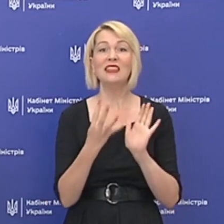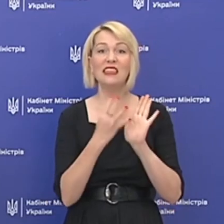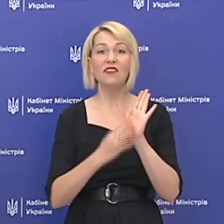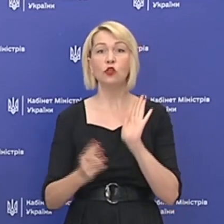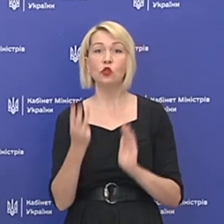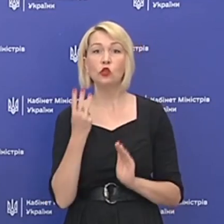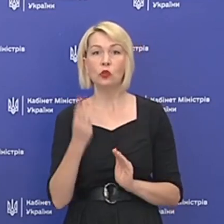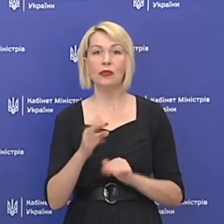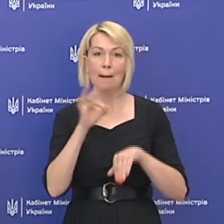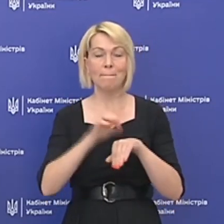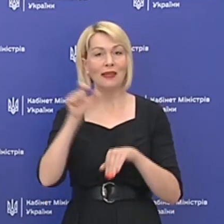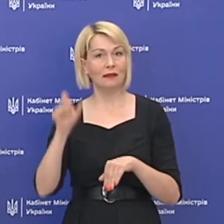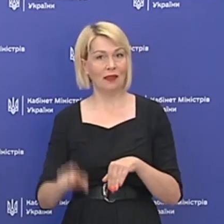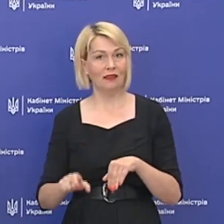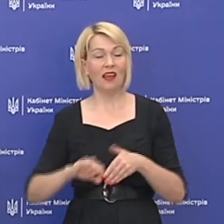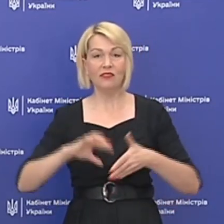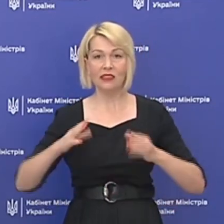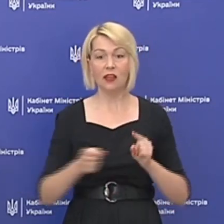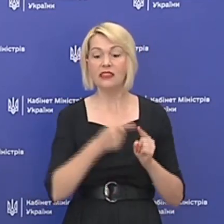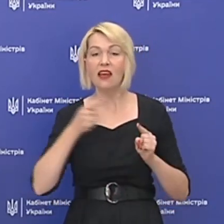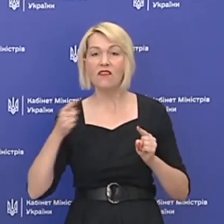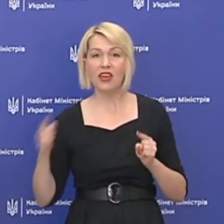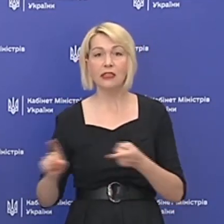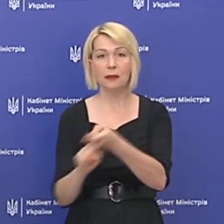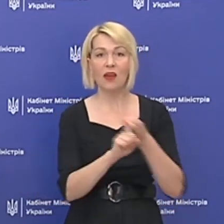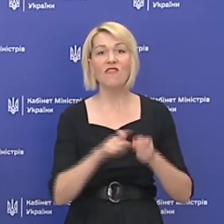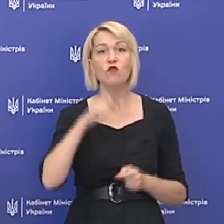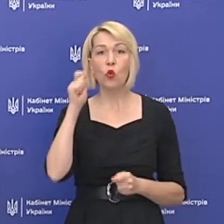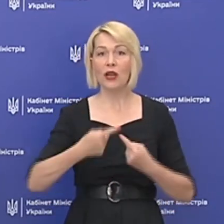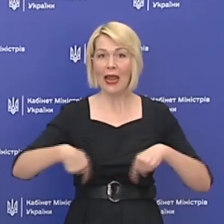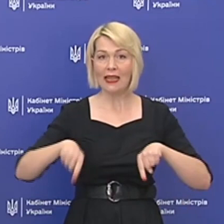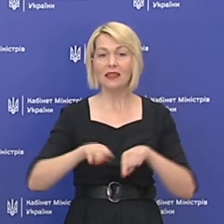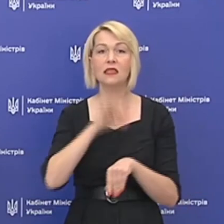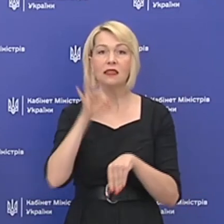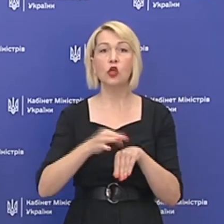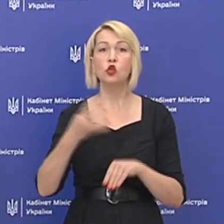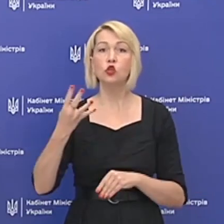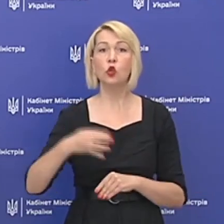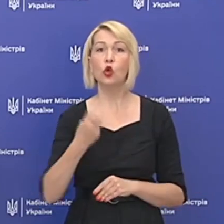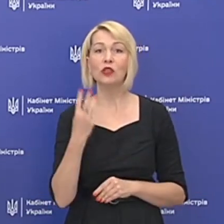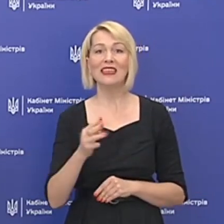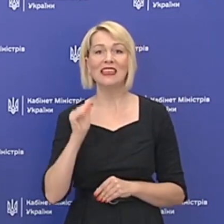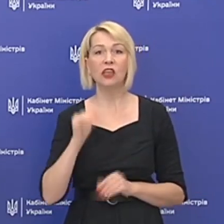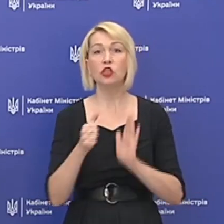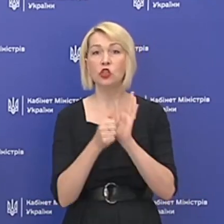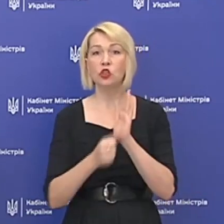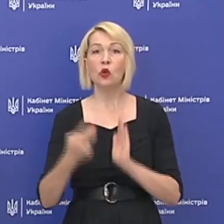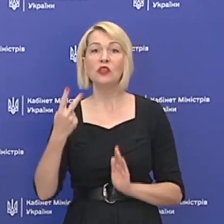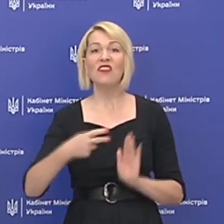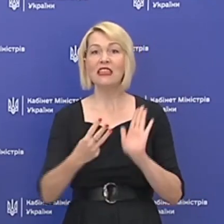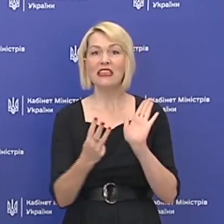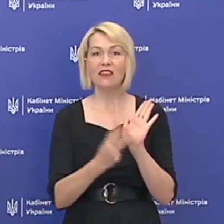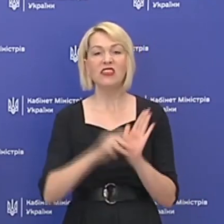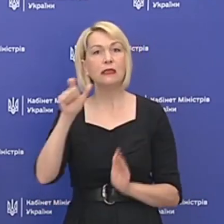пацієнта. Загалом за весь час пандемії в Україні захворіло 43 628